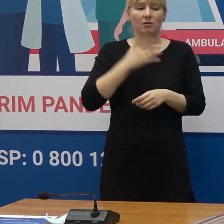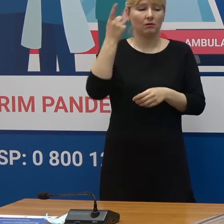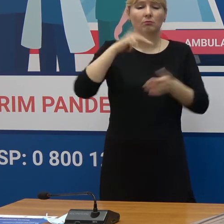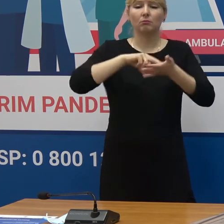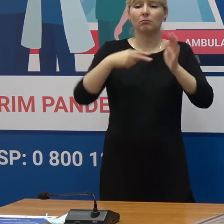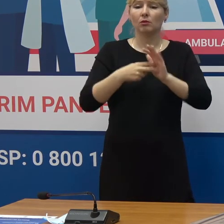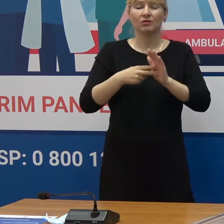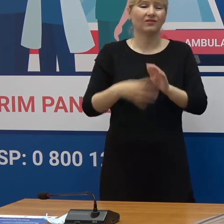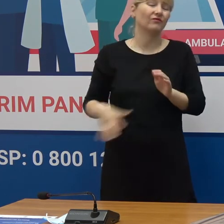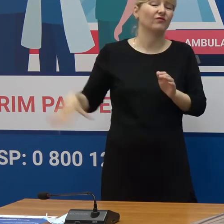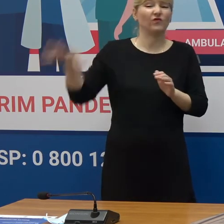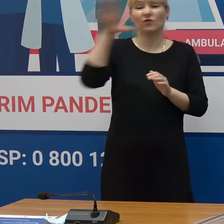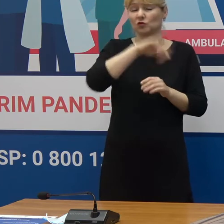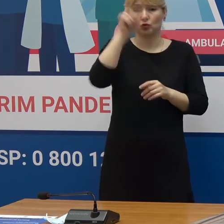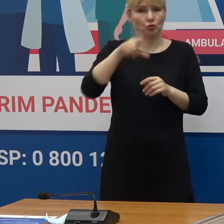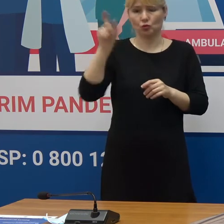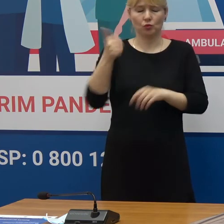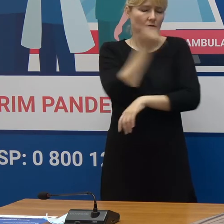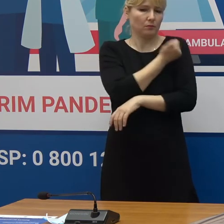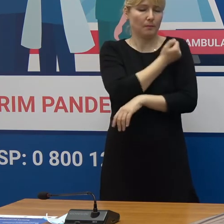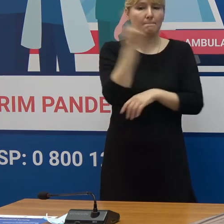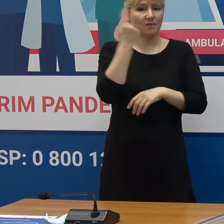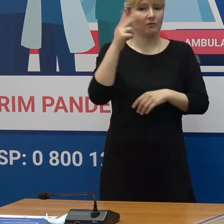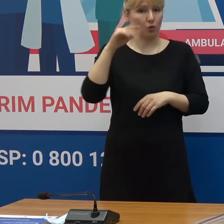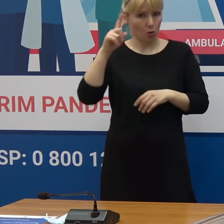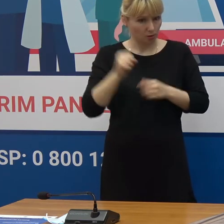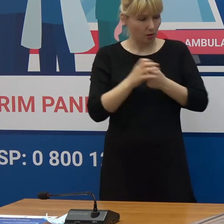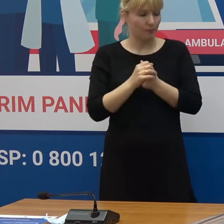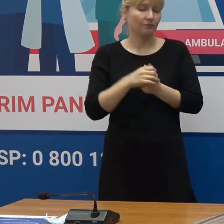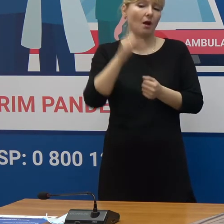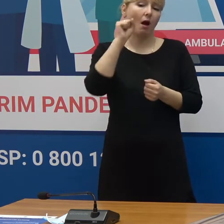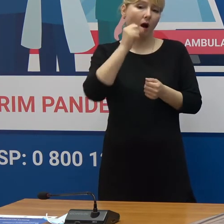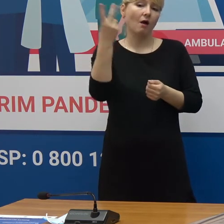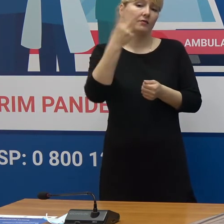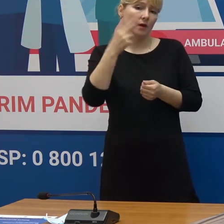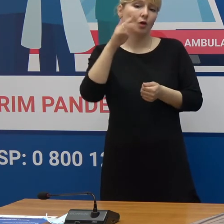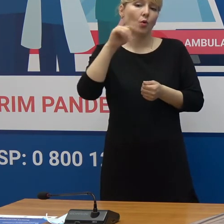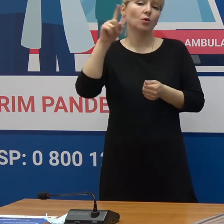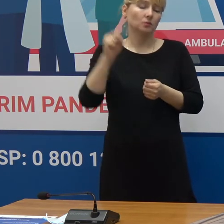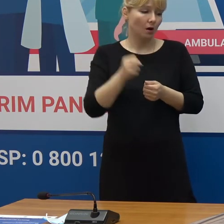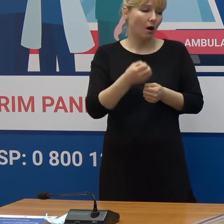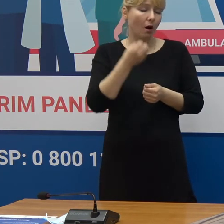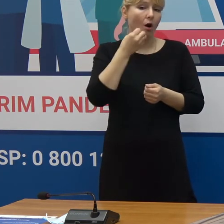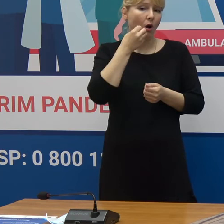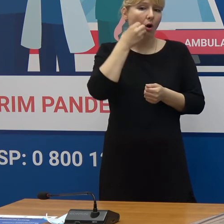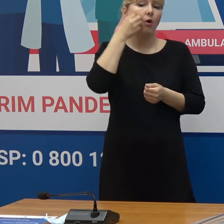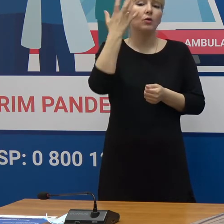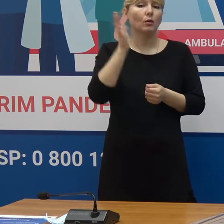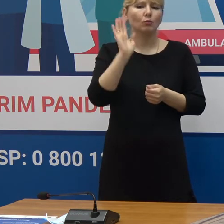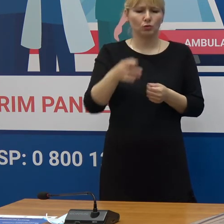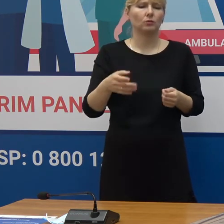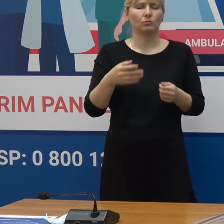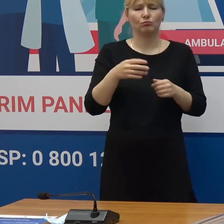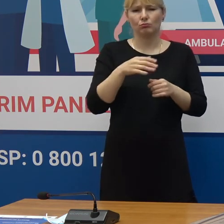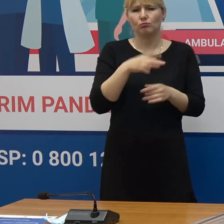să vaccineze absolut toate persoanele cu prima doză Iar a doua doză să vaccineze atunci când vom neamia doze suficiente